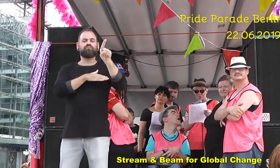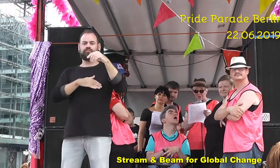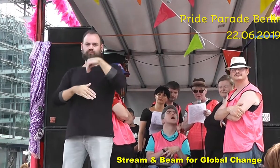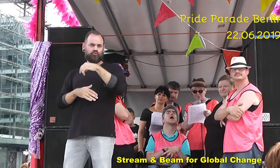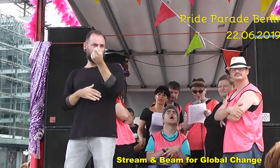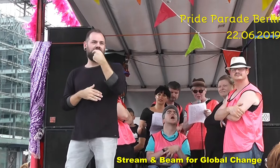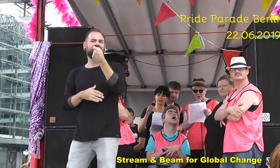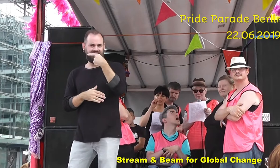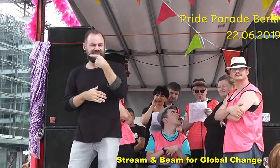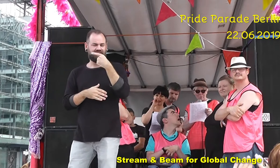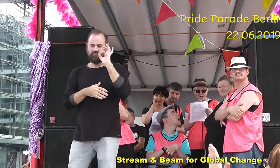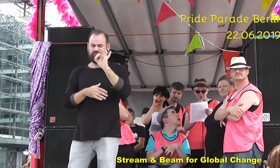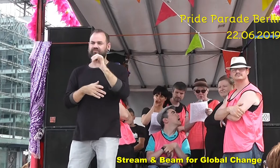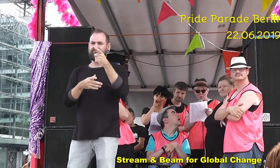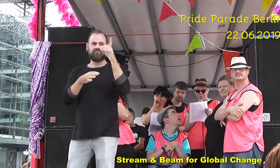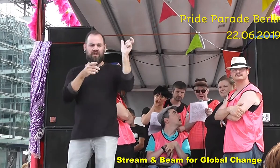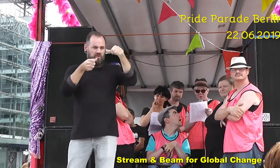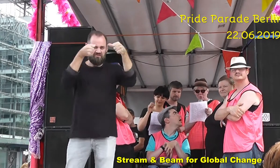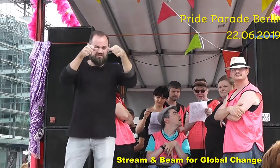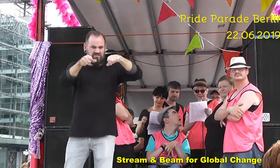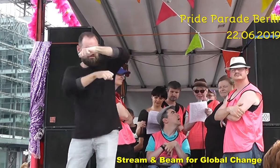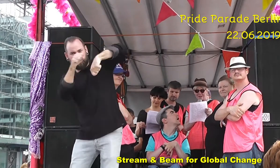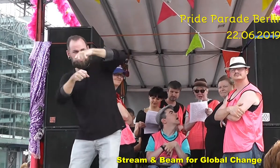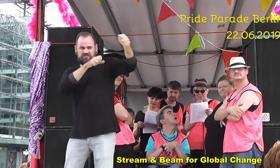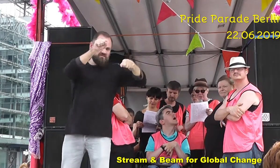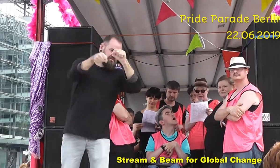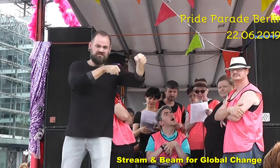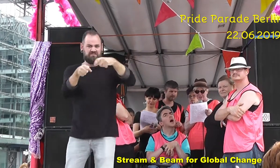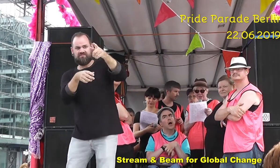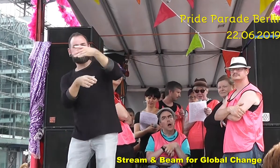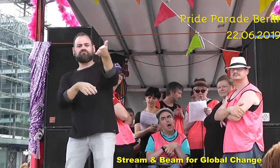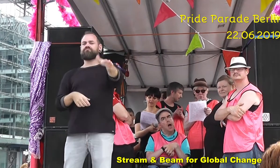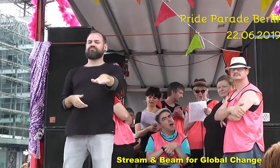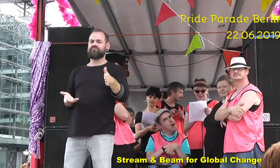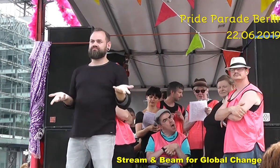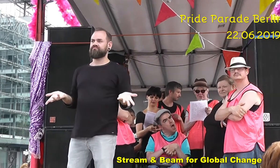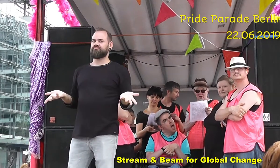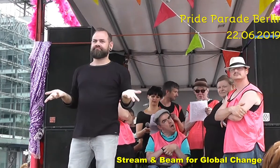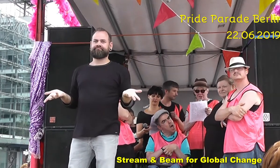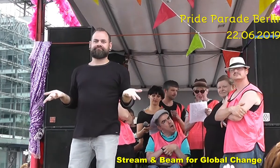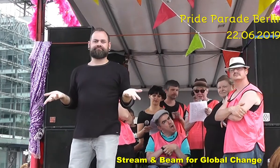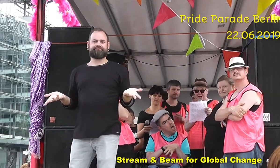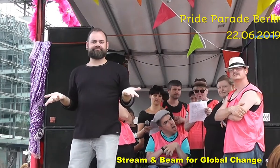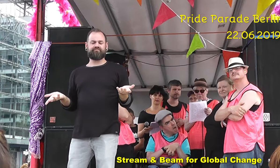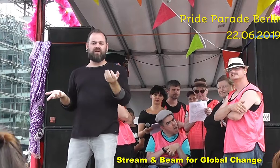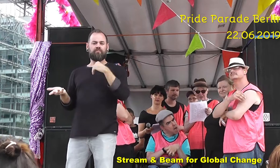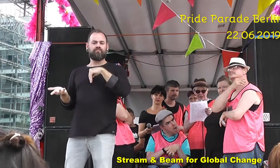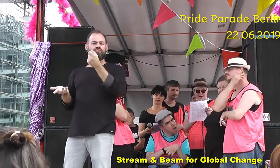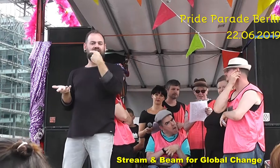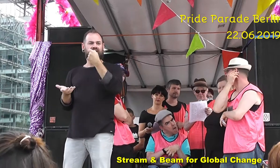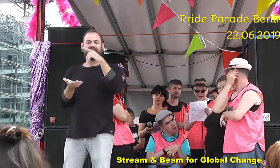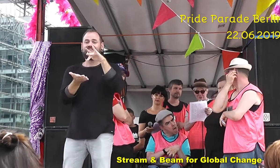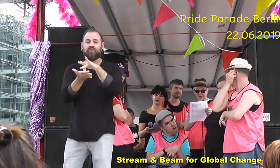herauszufinden, warum Menschen Probleme und Krise haben. Sie kümmert sich viel zu wenig darum,